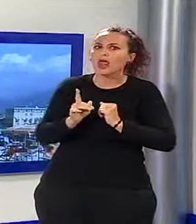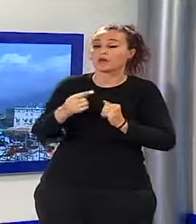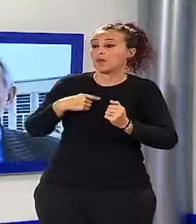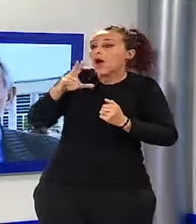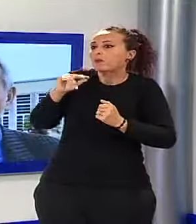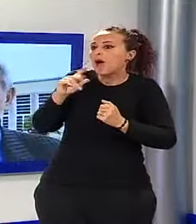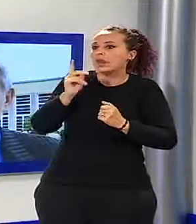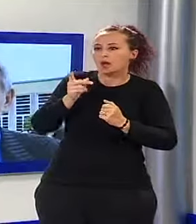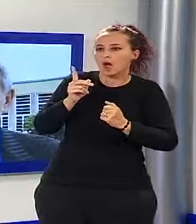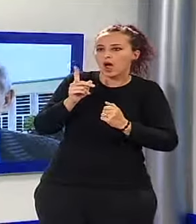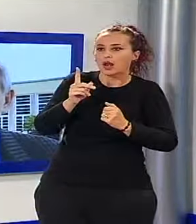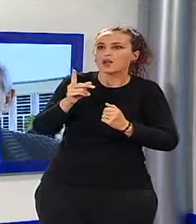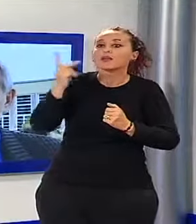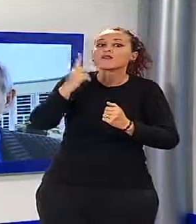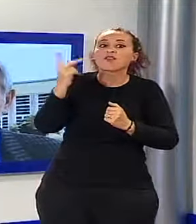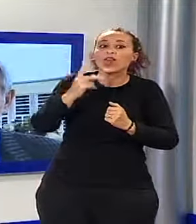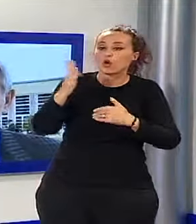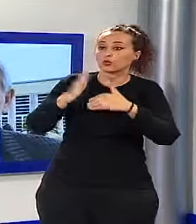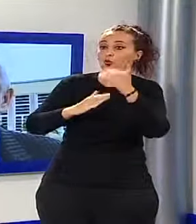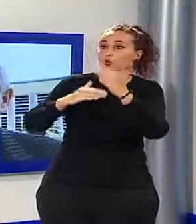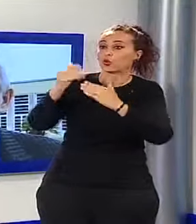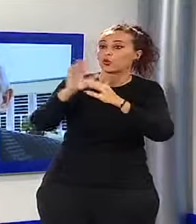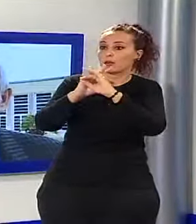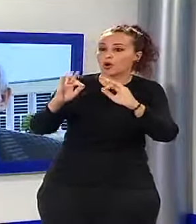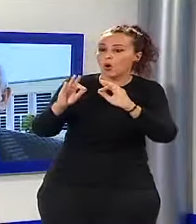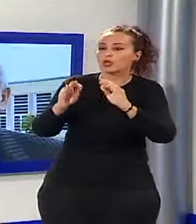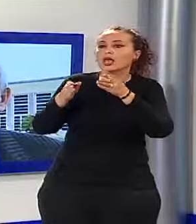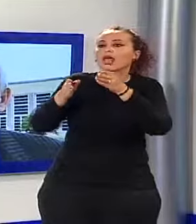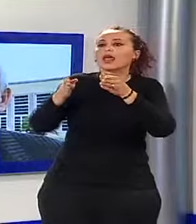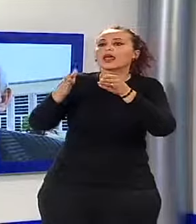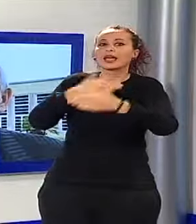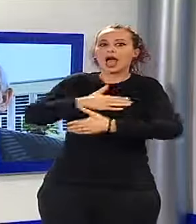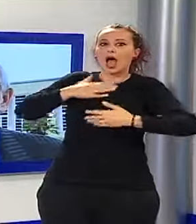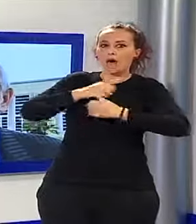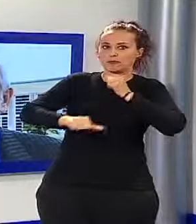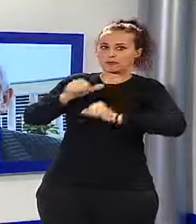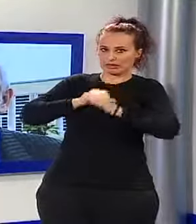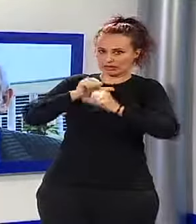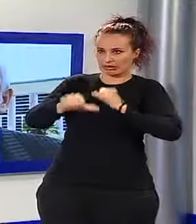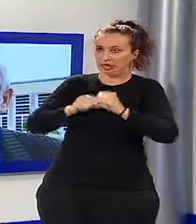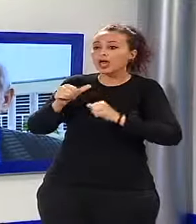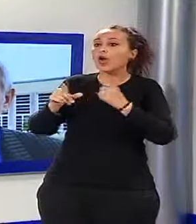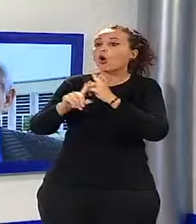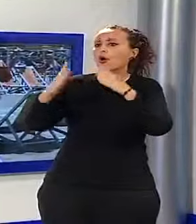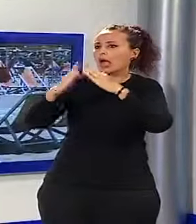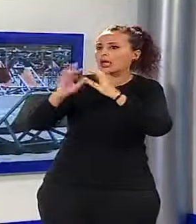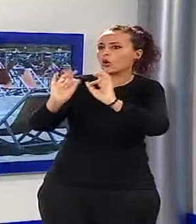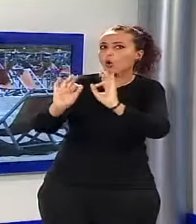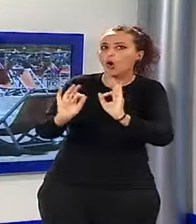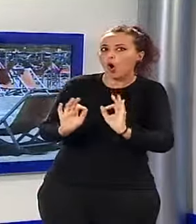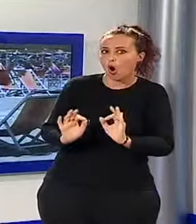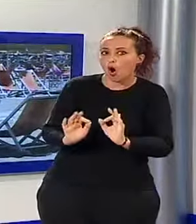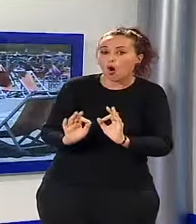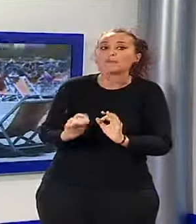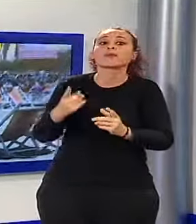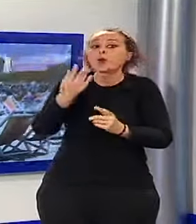parlando delle aree dove insistono le strutture, gabine, manufatti eccetera, rimane poi l'incogna della parte invece